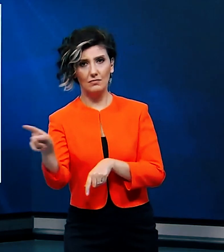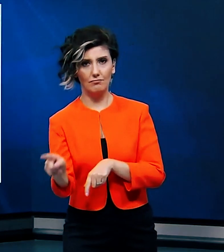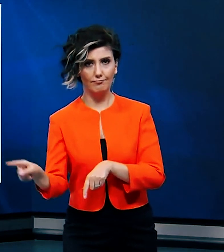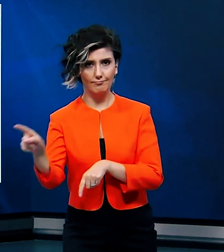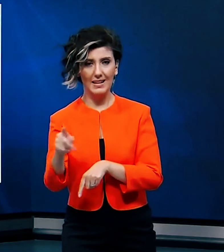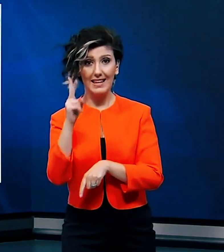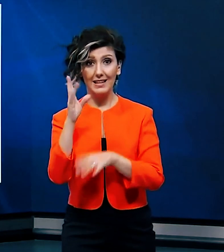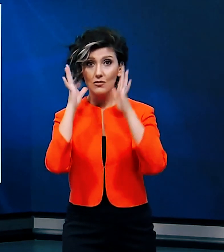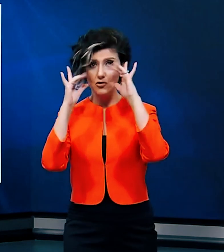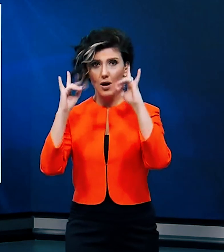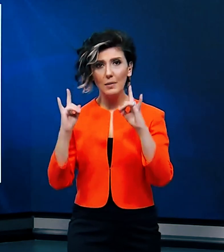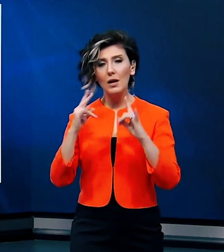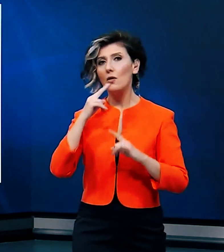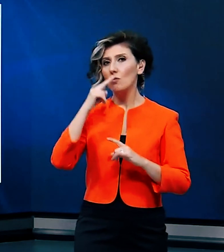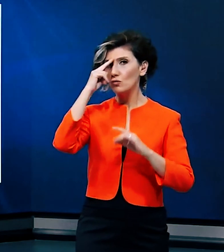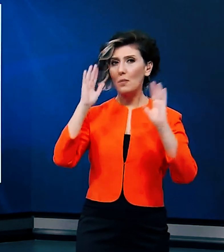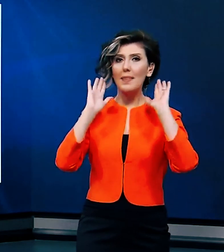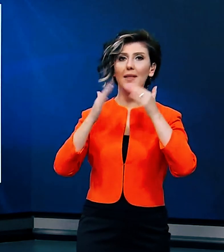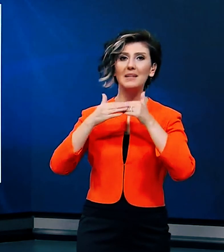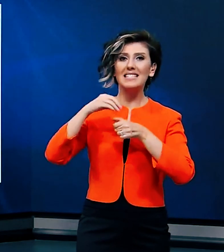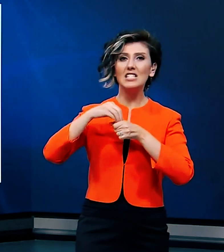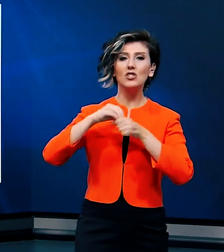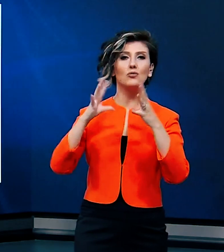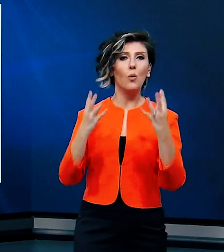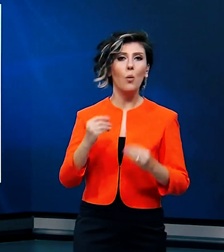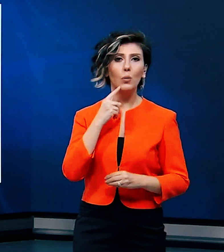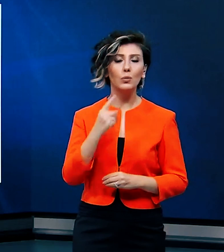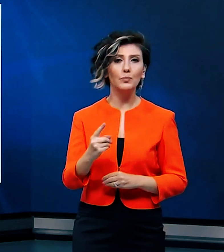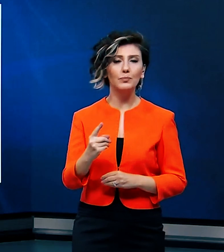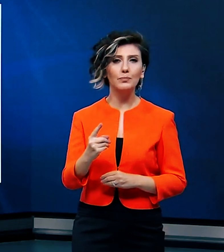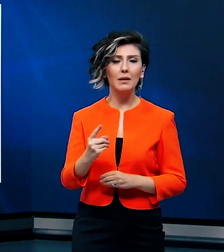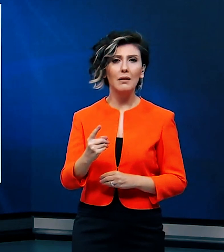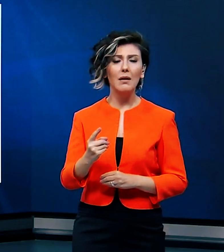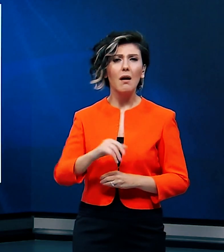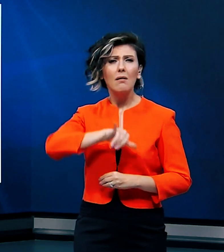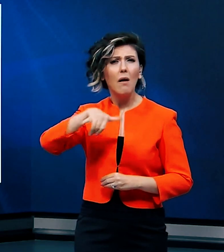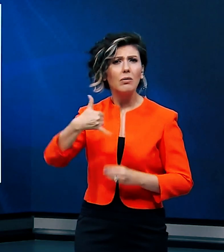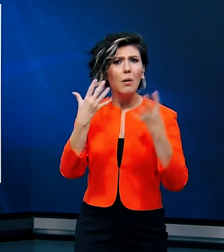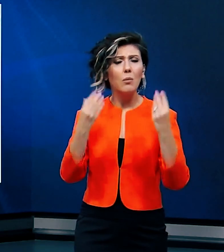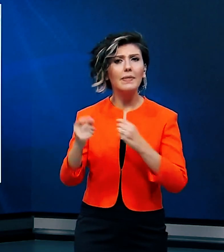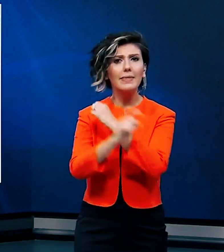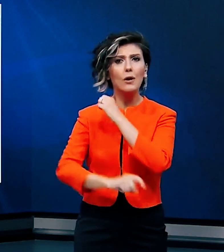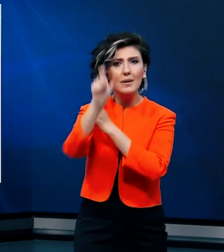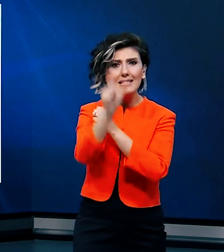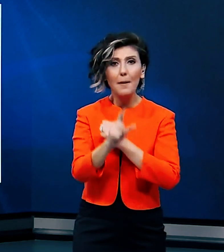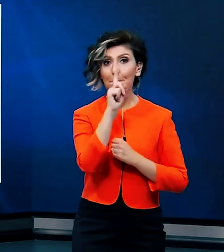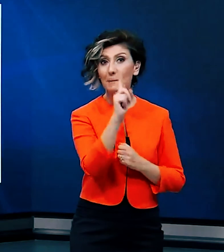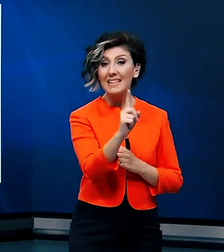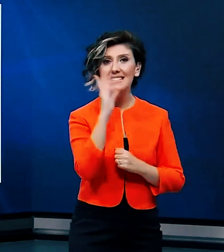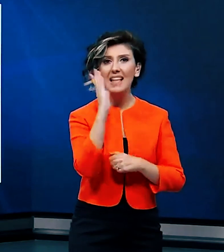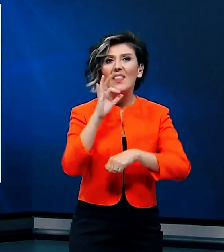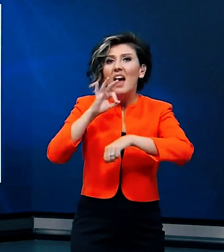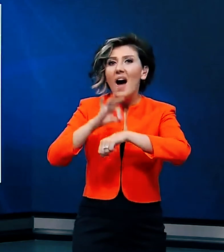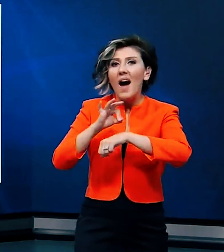kentindeki iki camide Cuma namazı sırasında düzenlendi. Katliam yapan teröristlerden biri